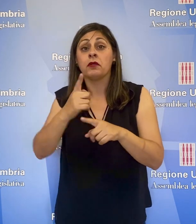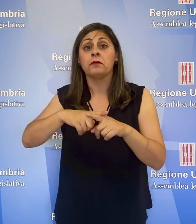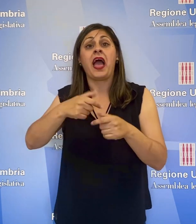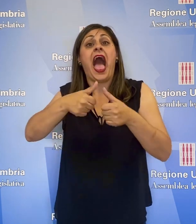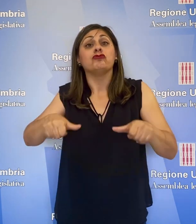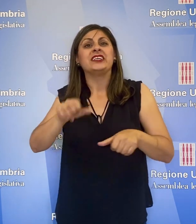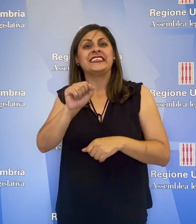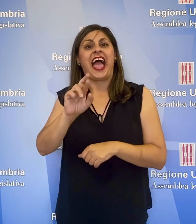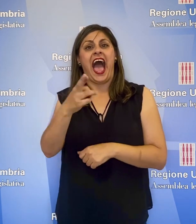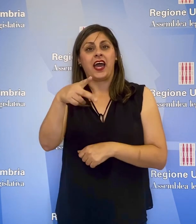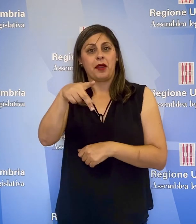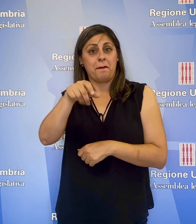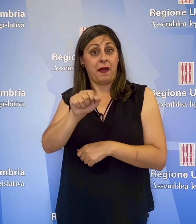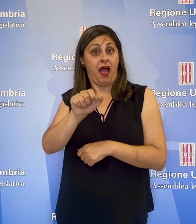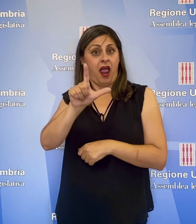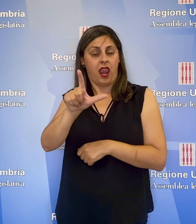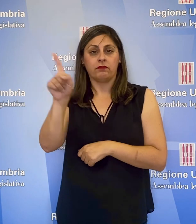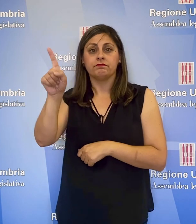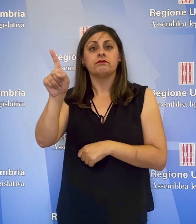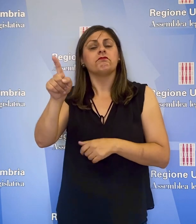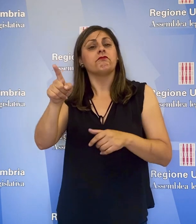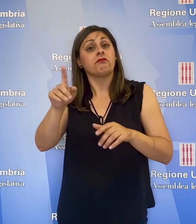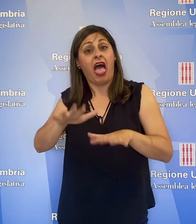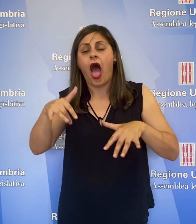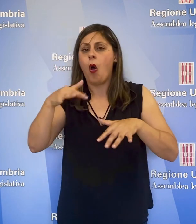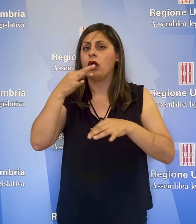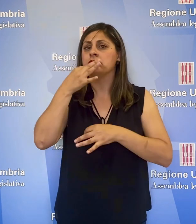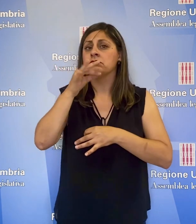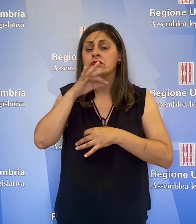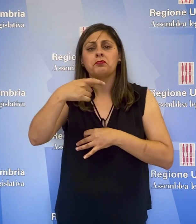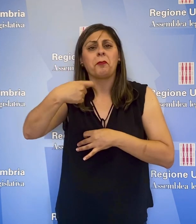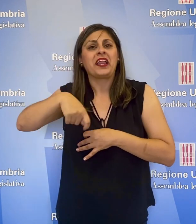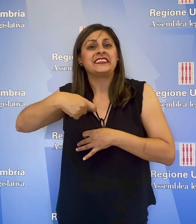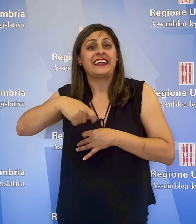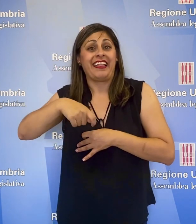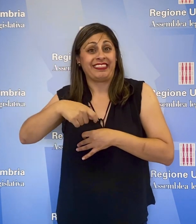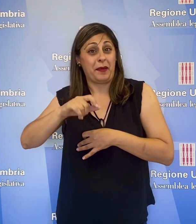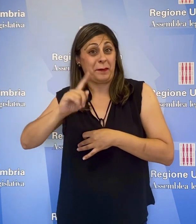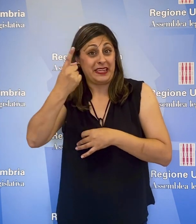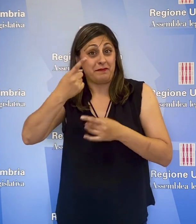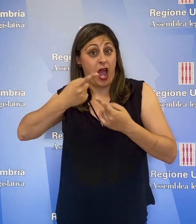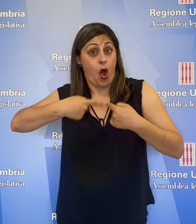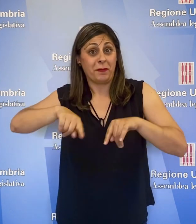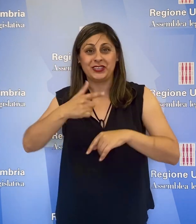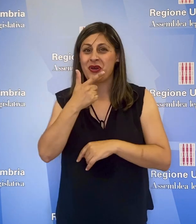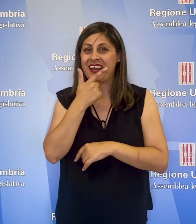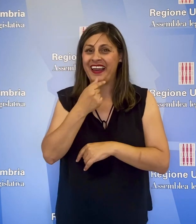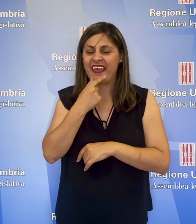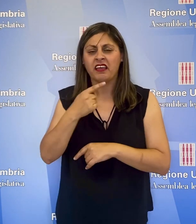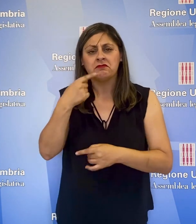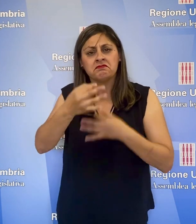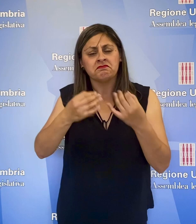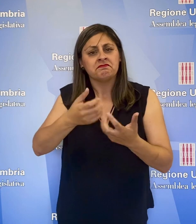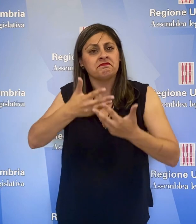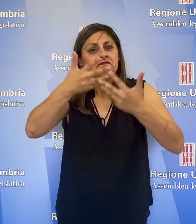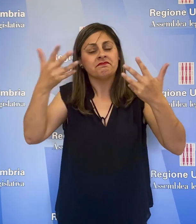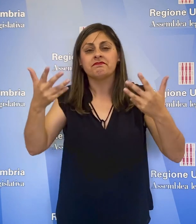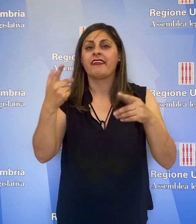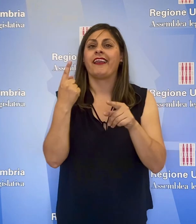e dell'Agenzia ARPAL. Illustrando l'atto in aula, il Presidente della Prima Commissione, Daniele Nicchi, ha evidenziato